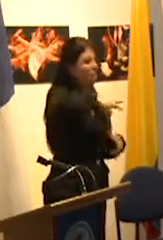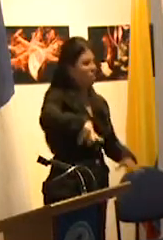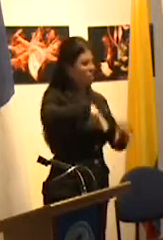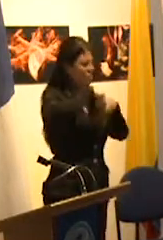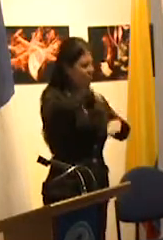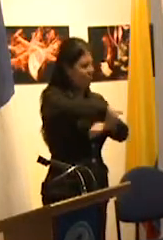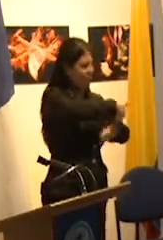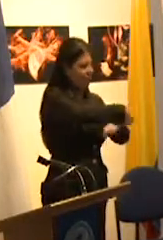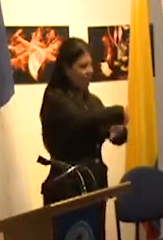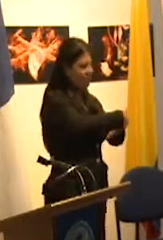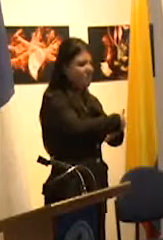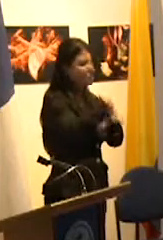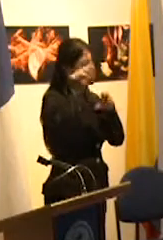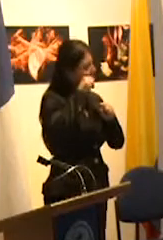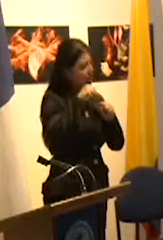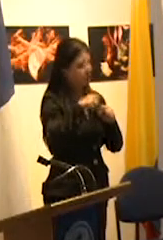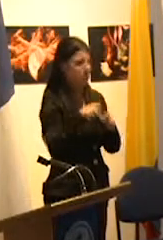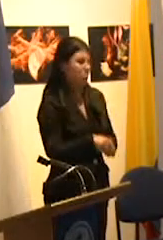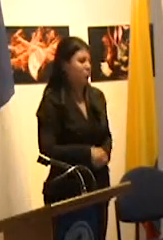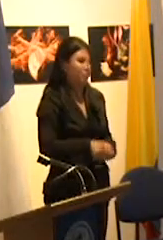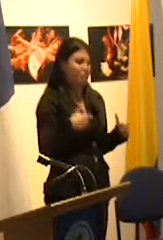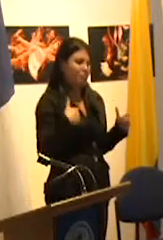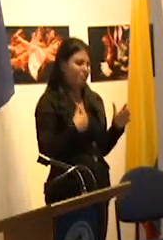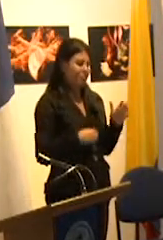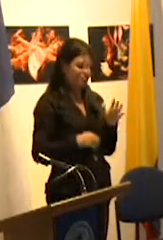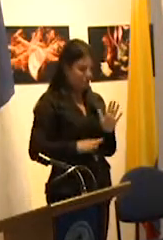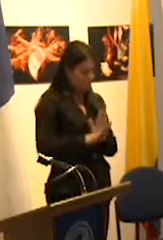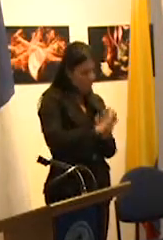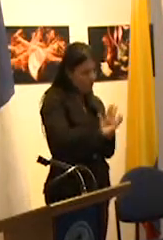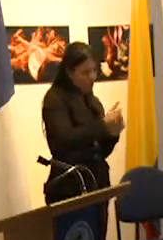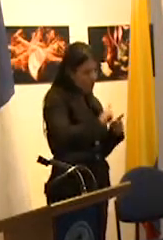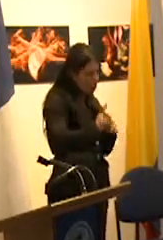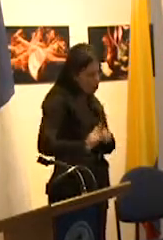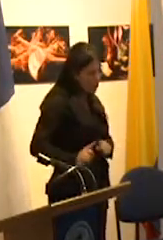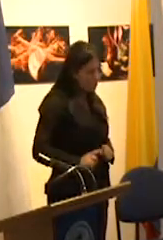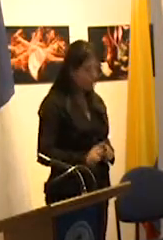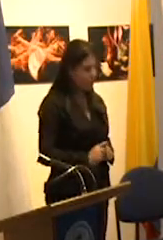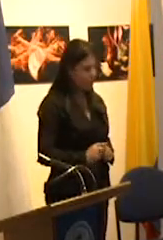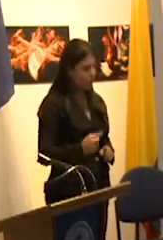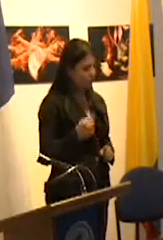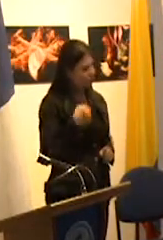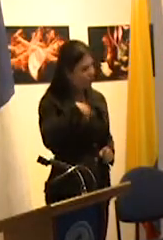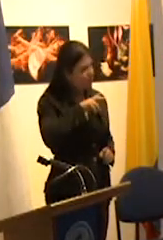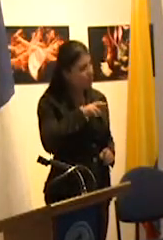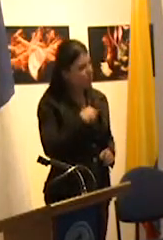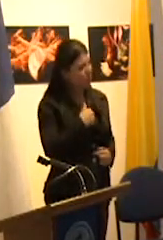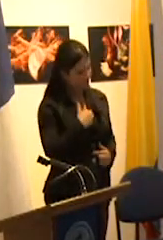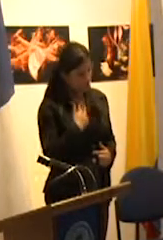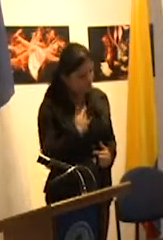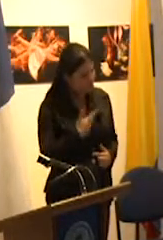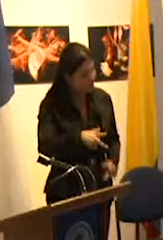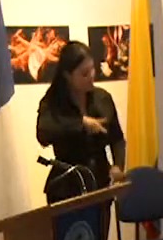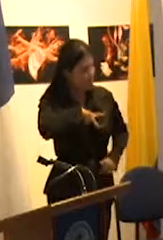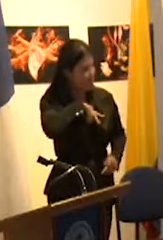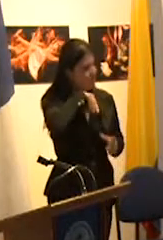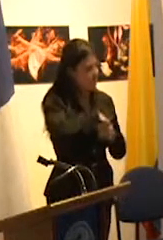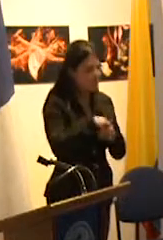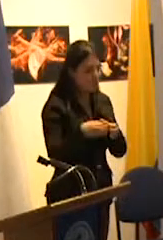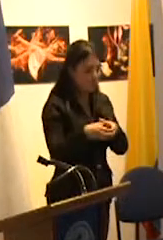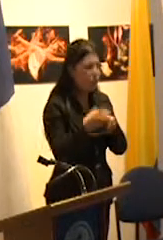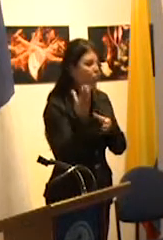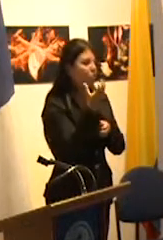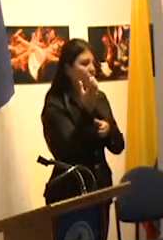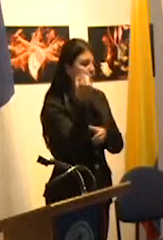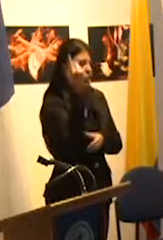actual pero además con un potencial muy grande de desarrollar otras pero con un sentido de pertenencia a